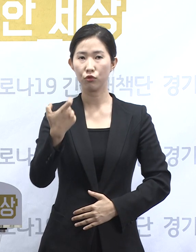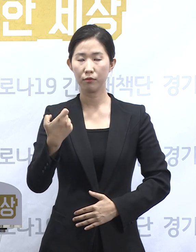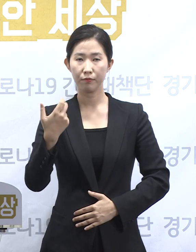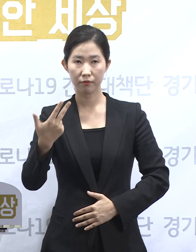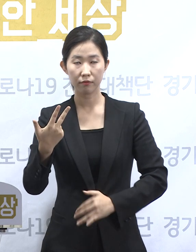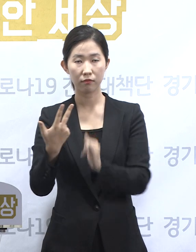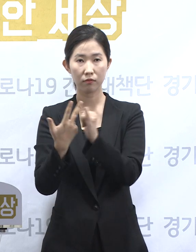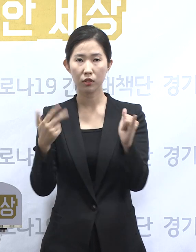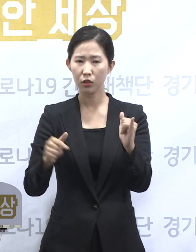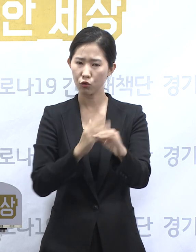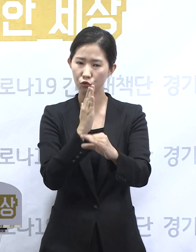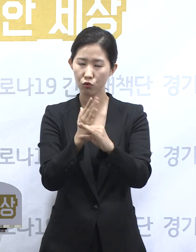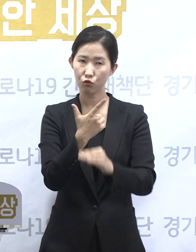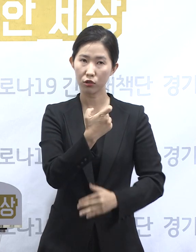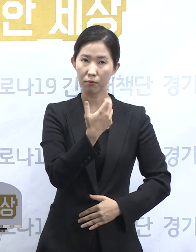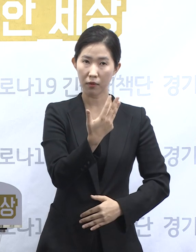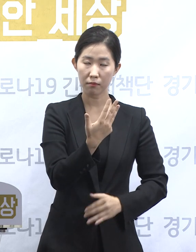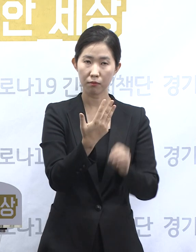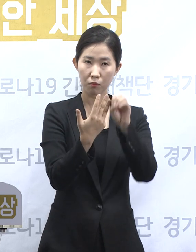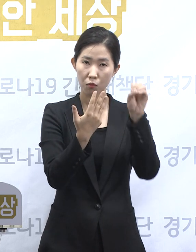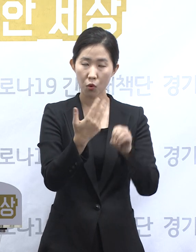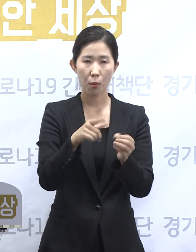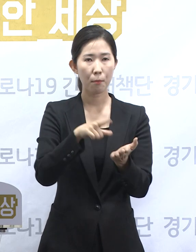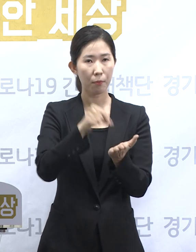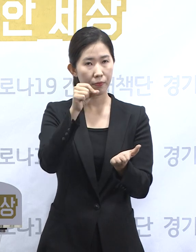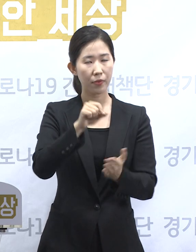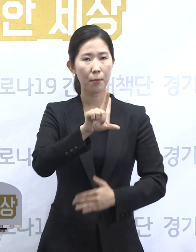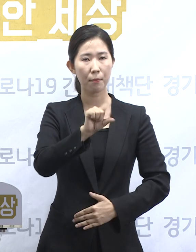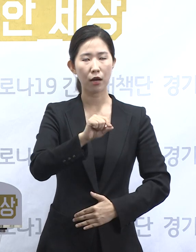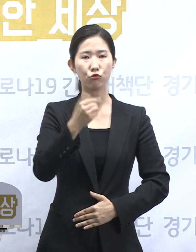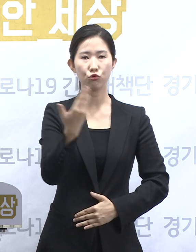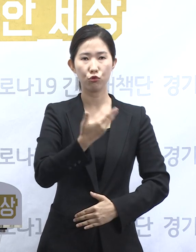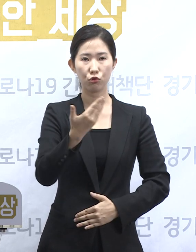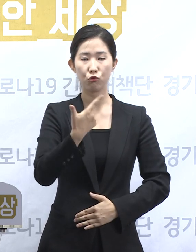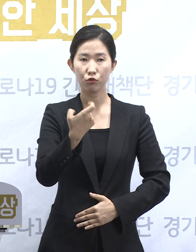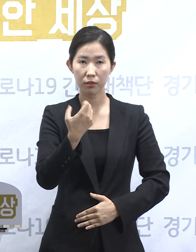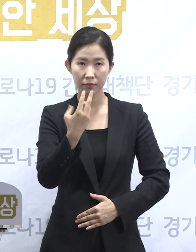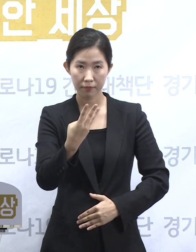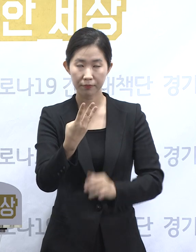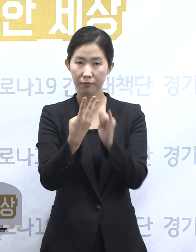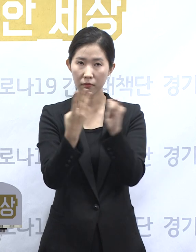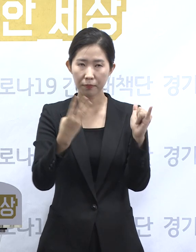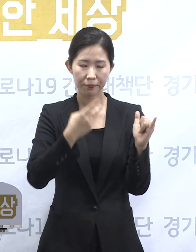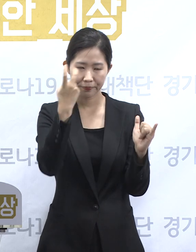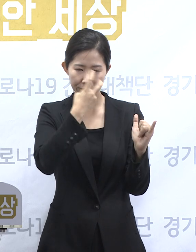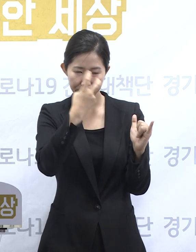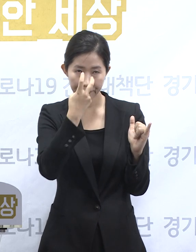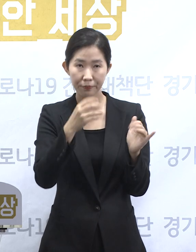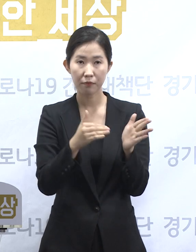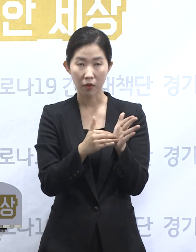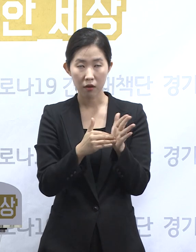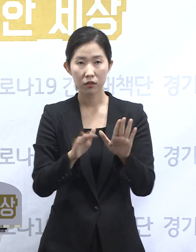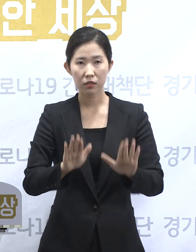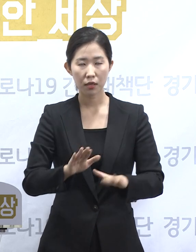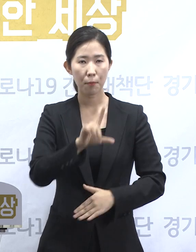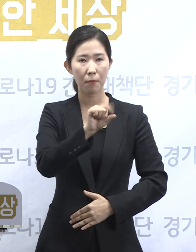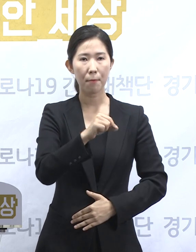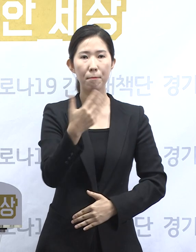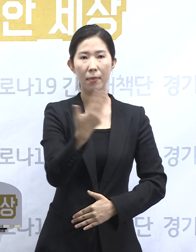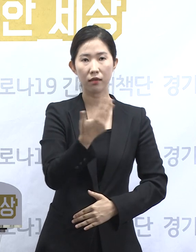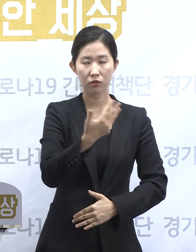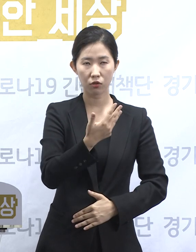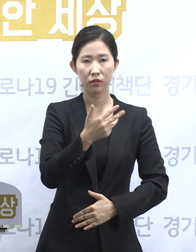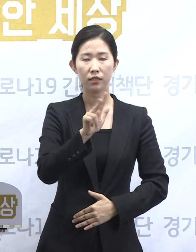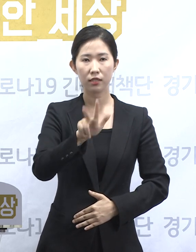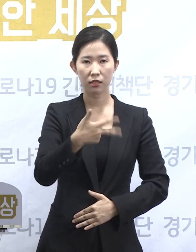68.3%인 19,063명에 대해 진단검사를 실시하여 18,715명이